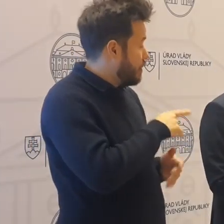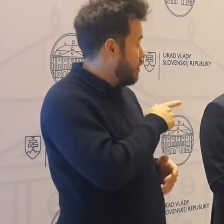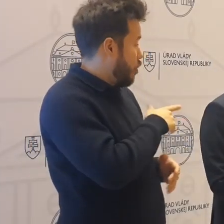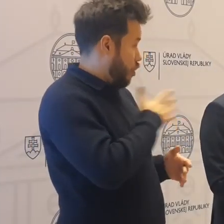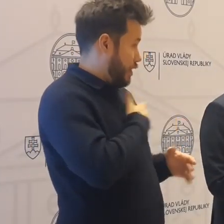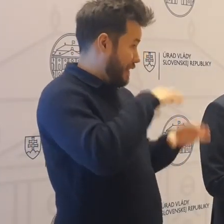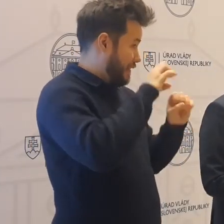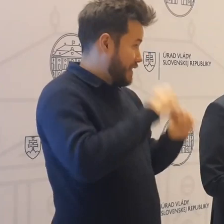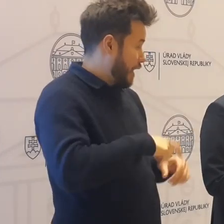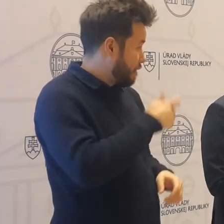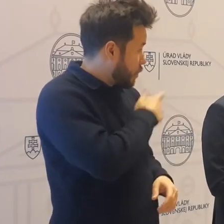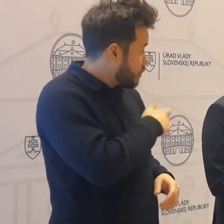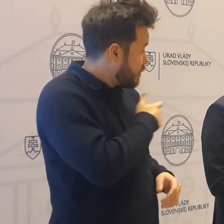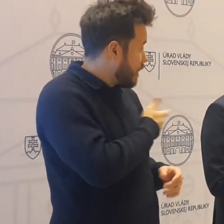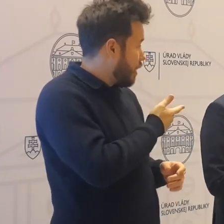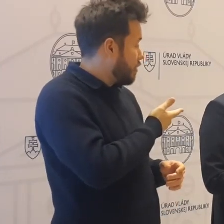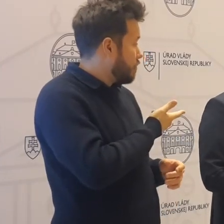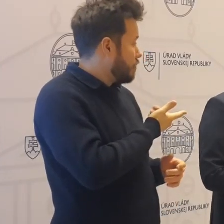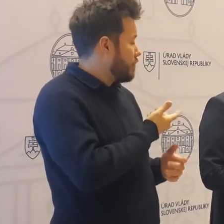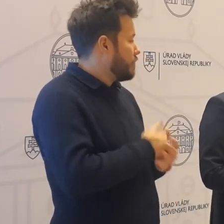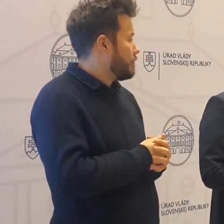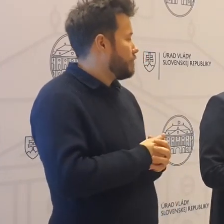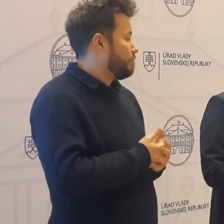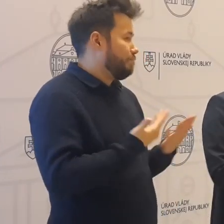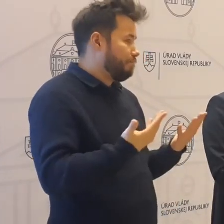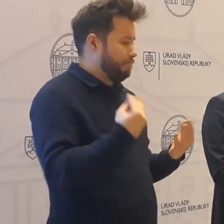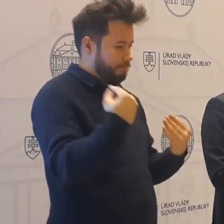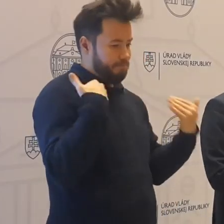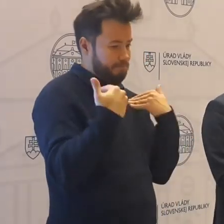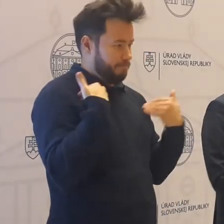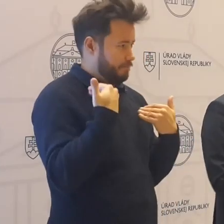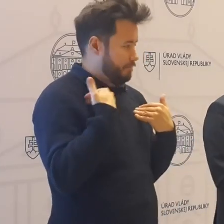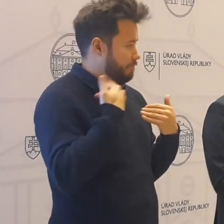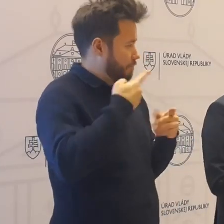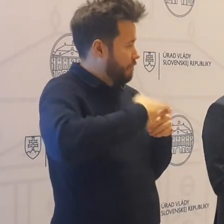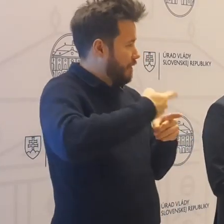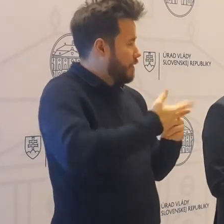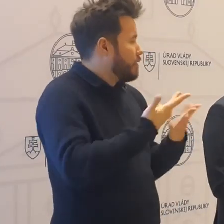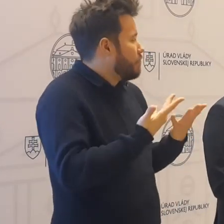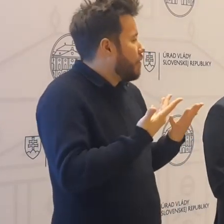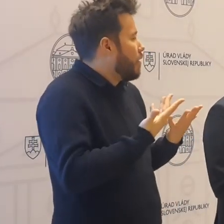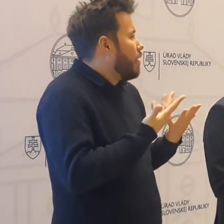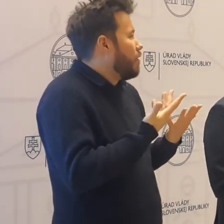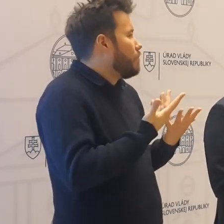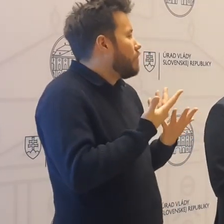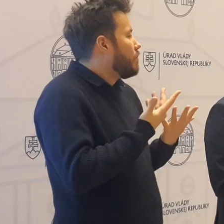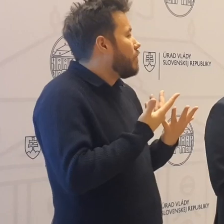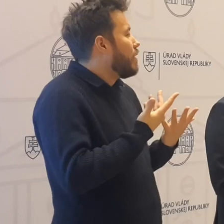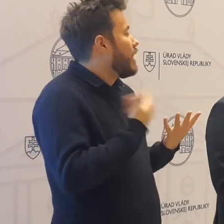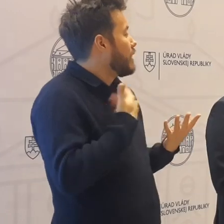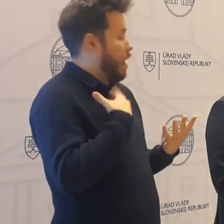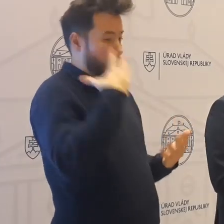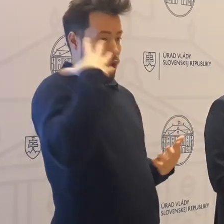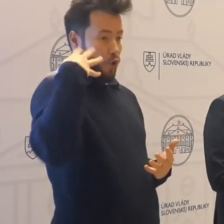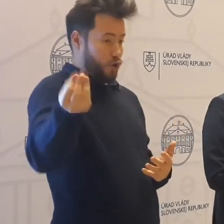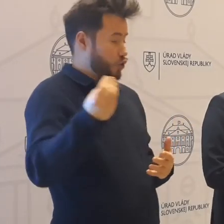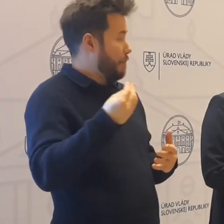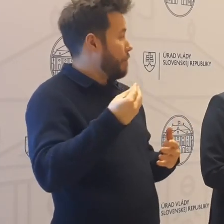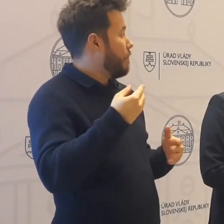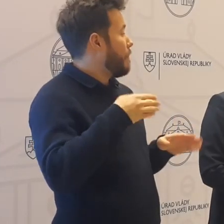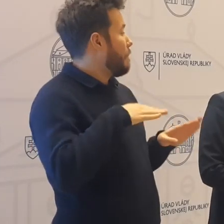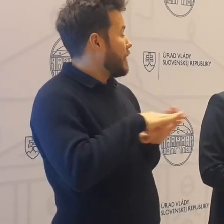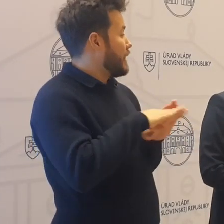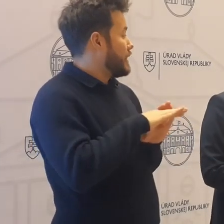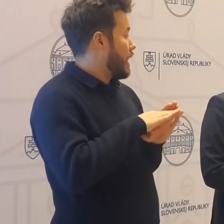Tuto otázku nejako dostávam často, ale nevidím dôvod na túto otázku, lebo čo by sa zmenilo tým, že by som odišiel z pozície.